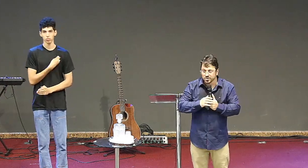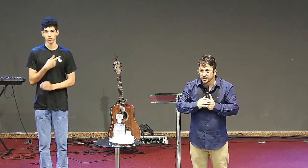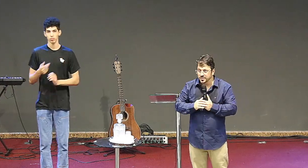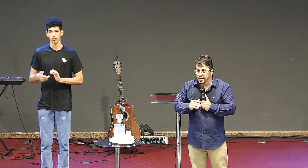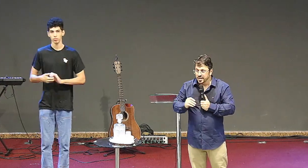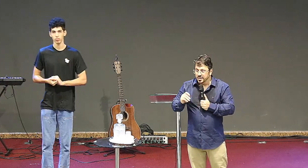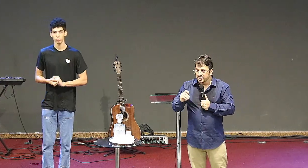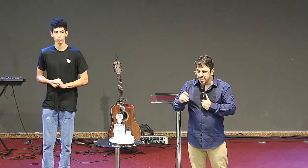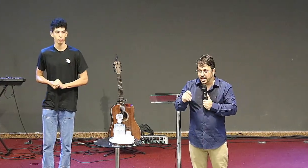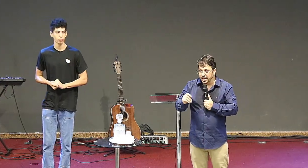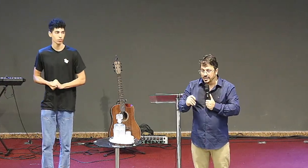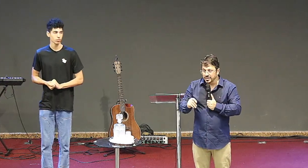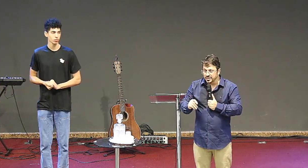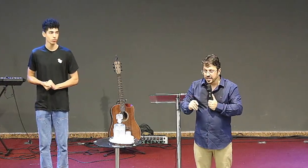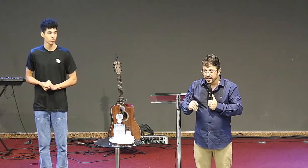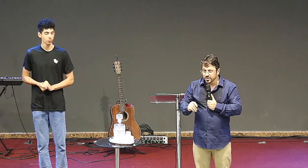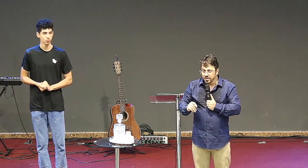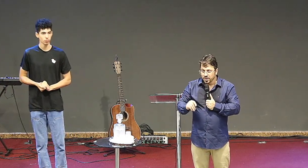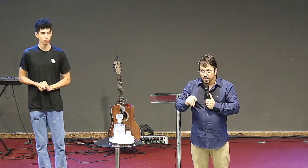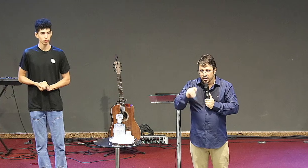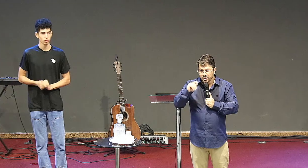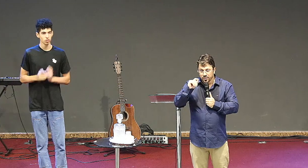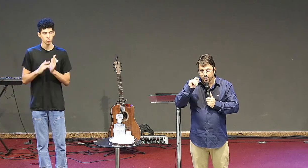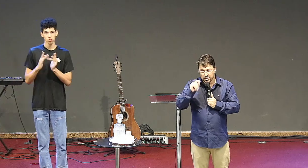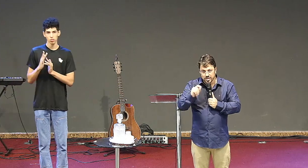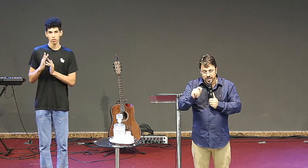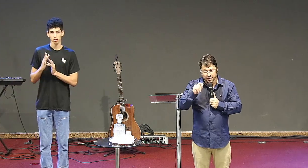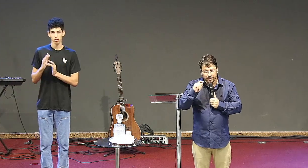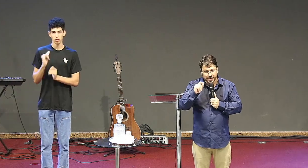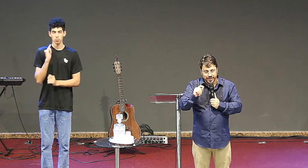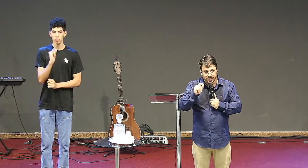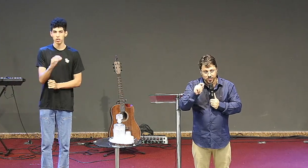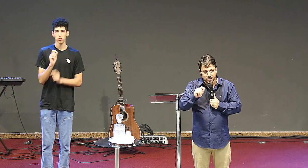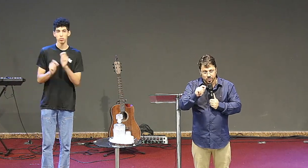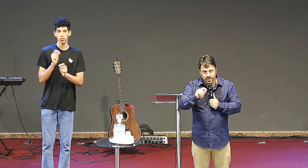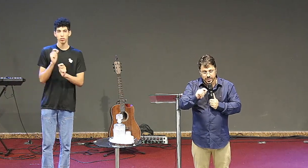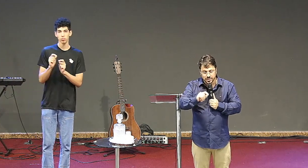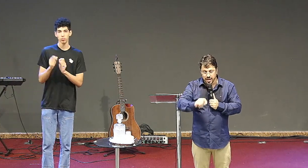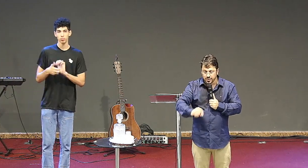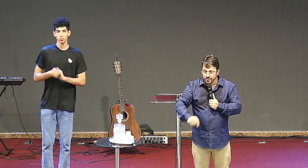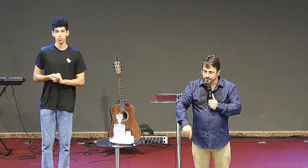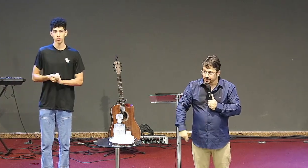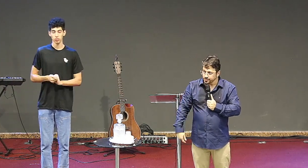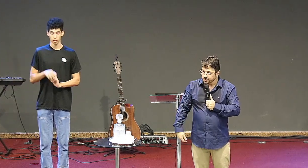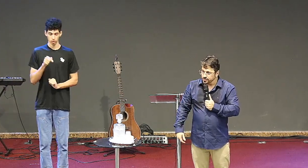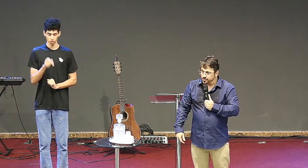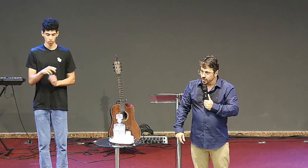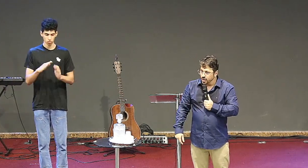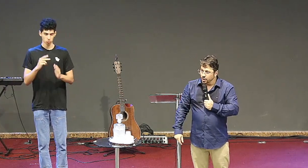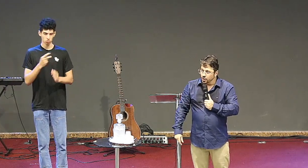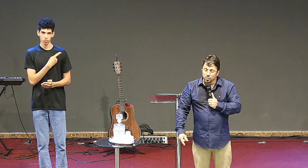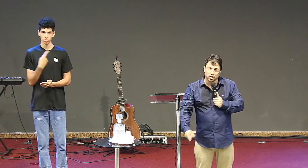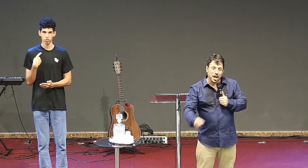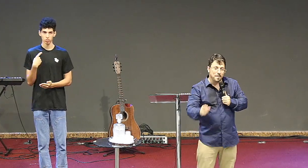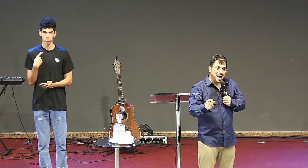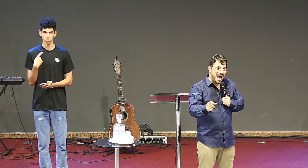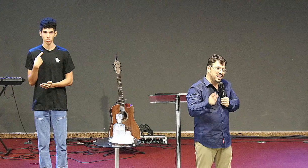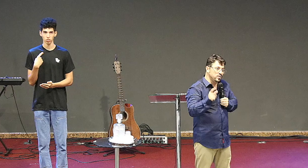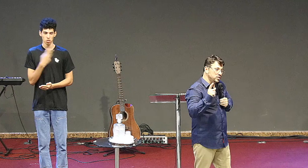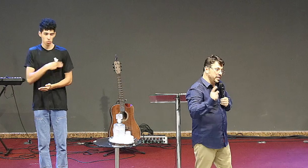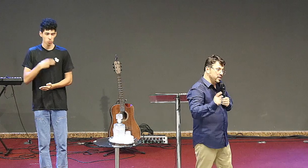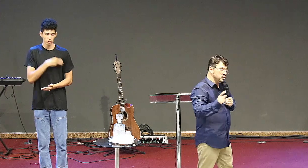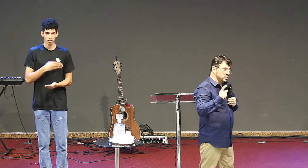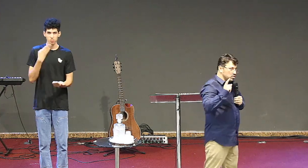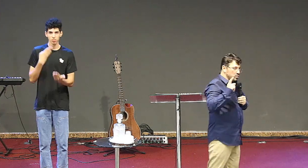nós você sabe o você vai perder o seu ministério chamado